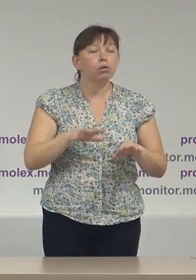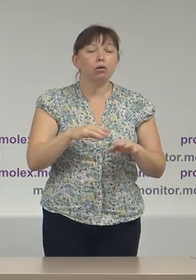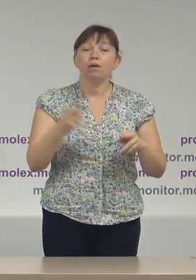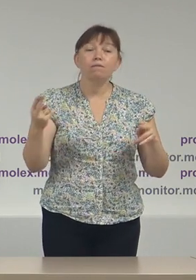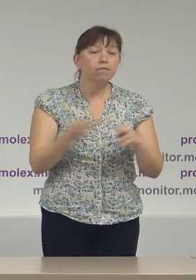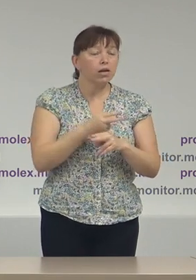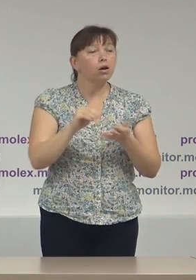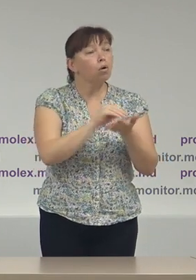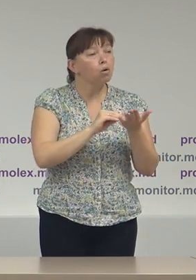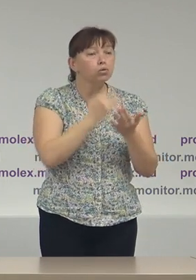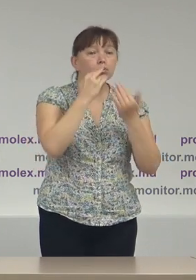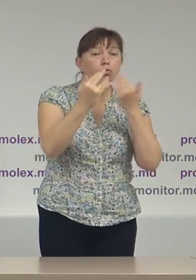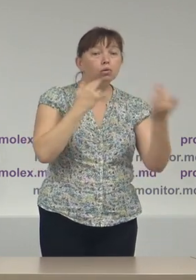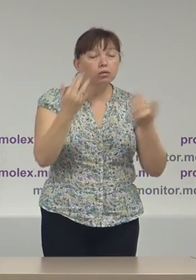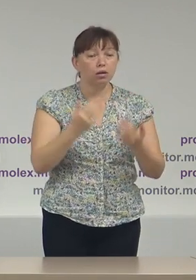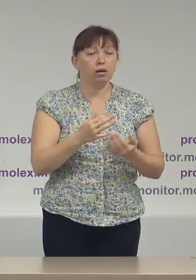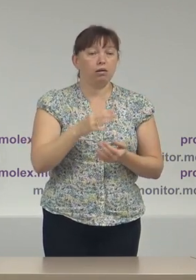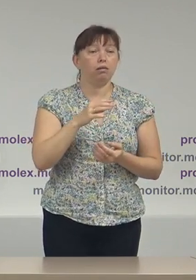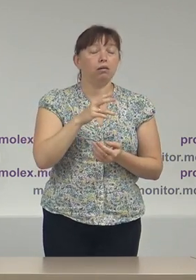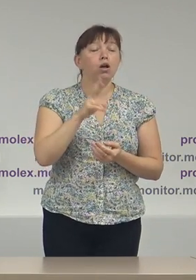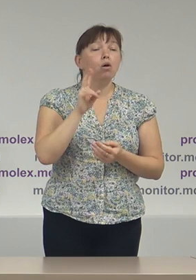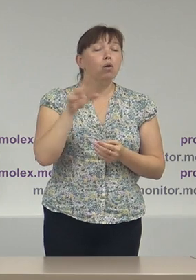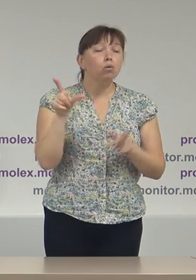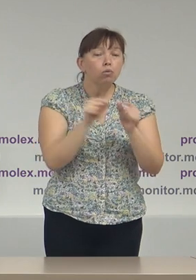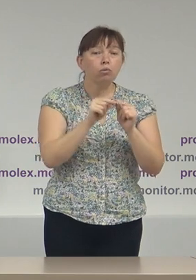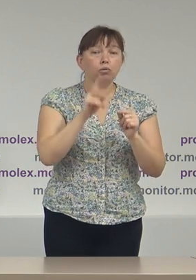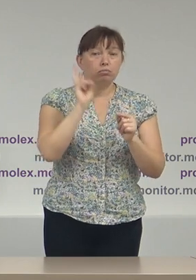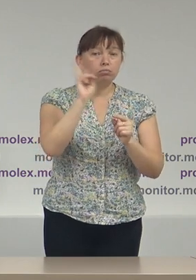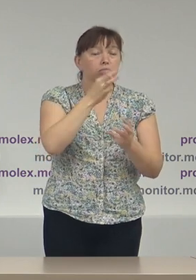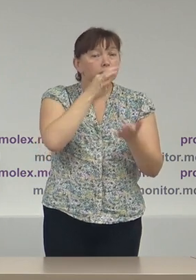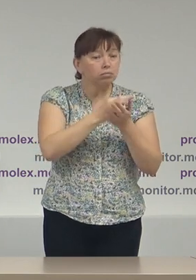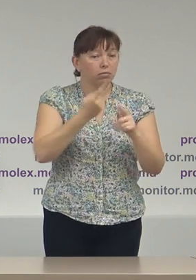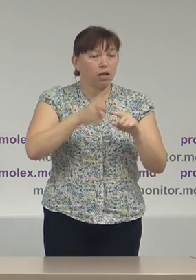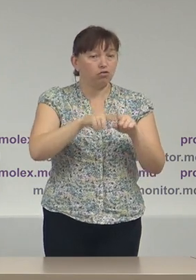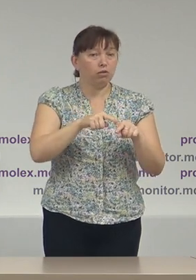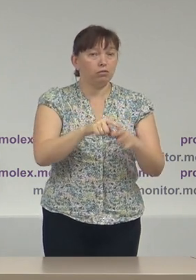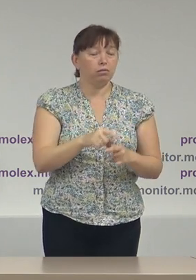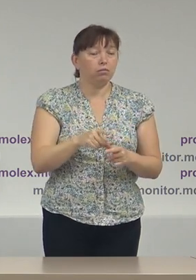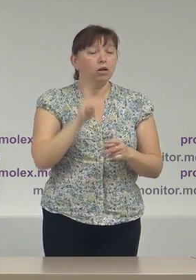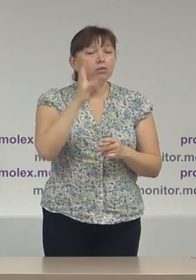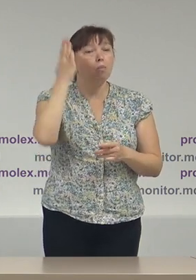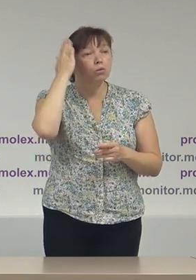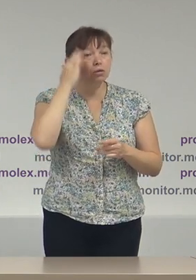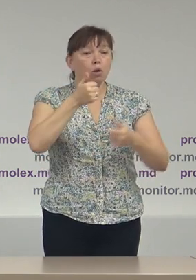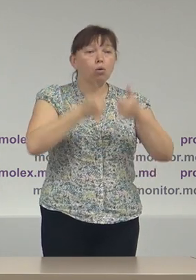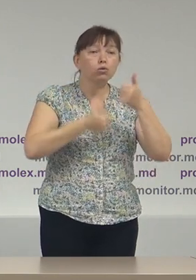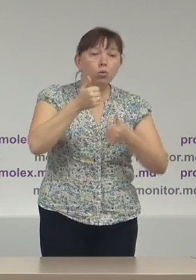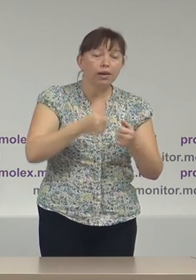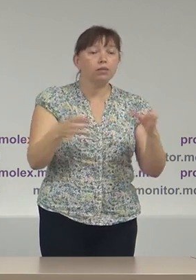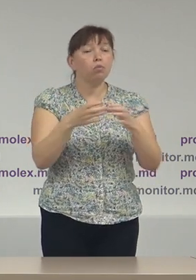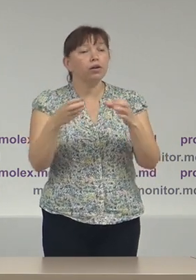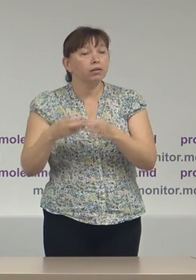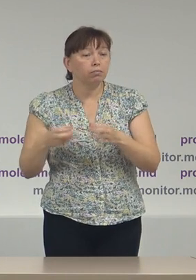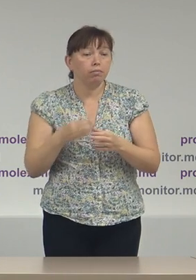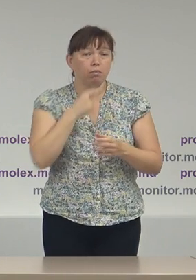consultări publice cu principalei actori ai procesul electoral în speț potențial concurențe electoral partidele